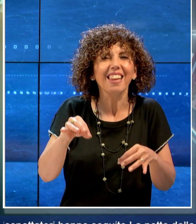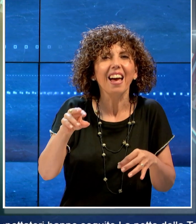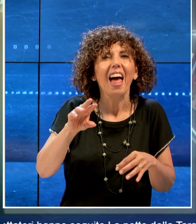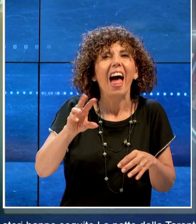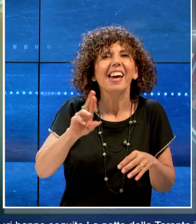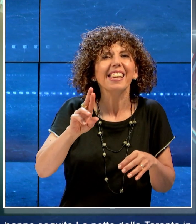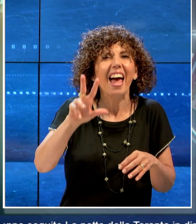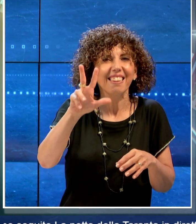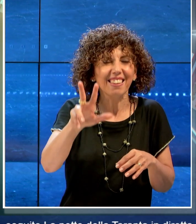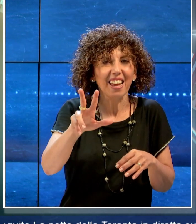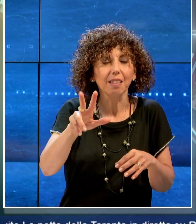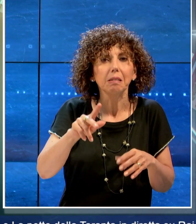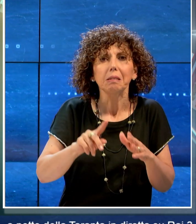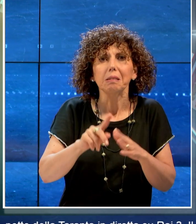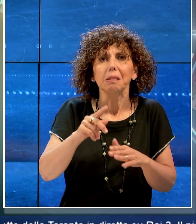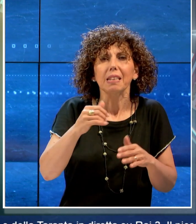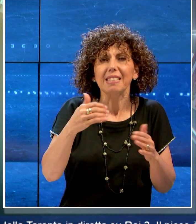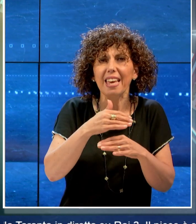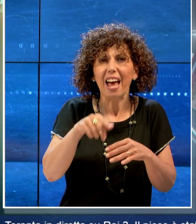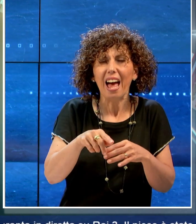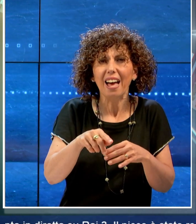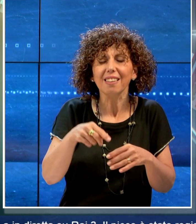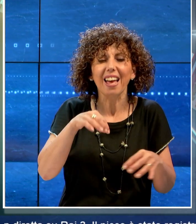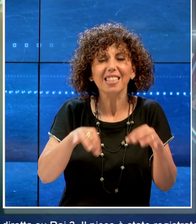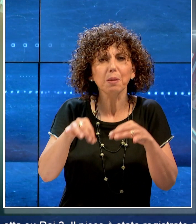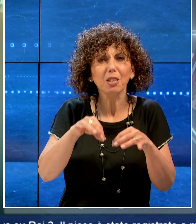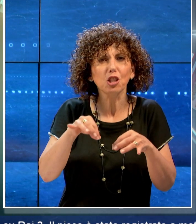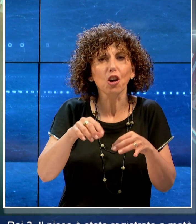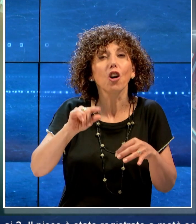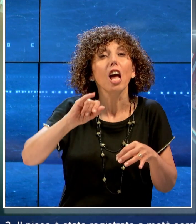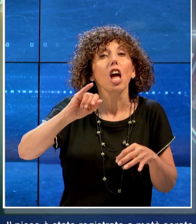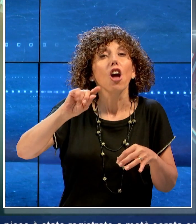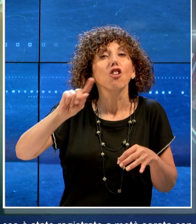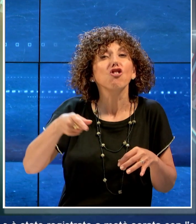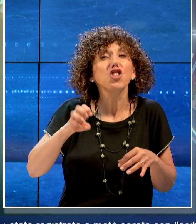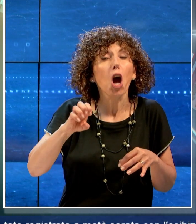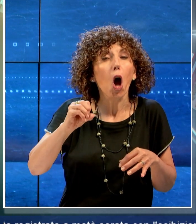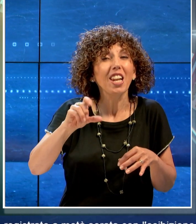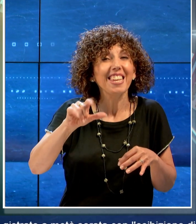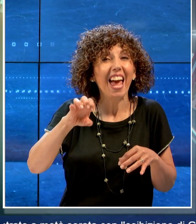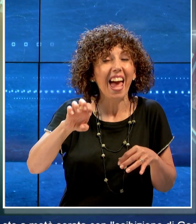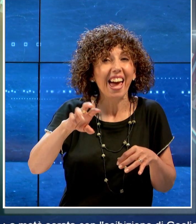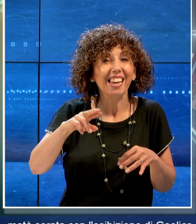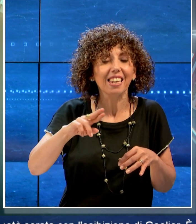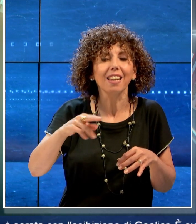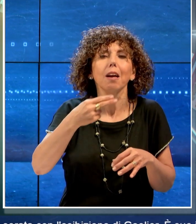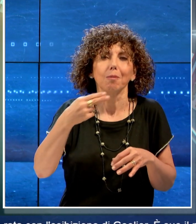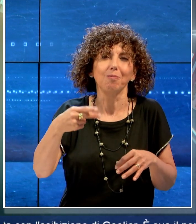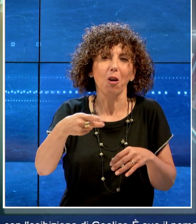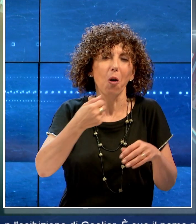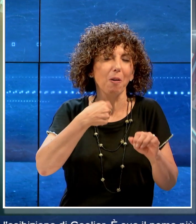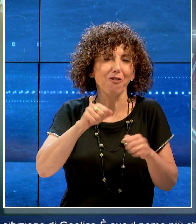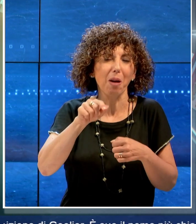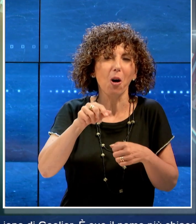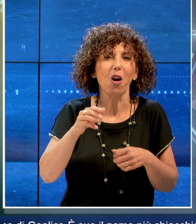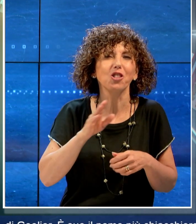è stato registrato a metà serata con l'esibizione di Geolier. È suo il nome più chiacchierato con la